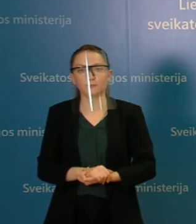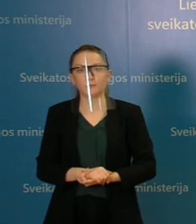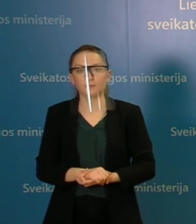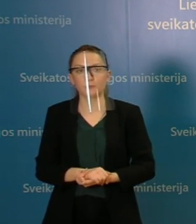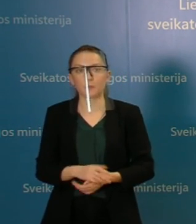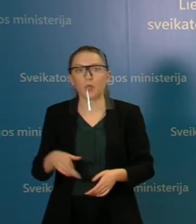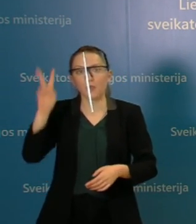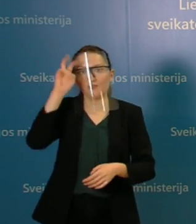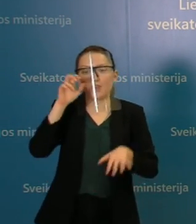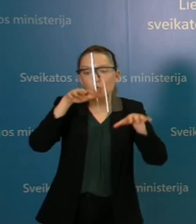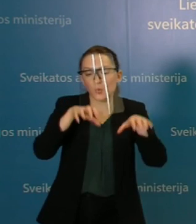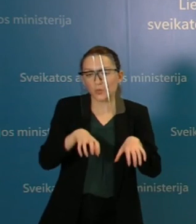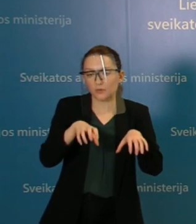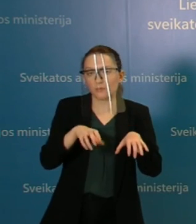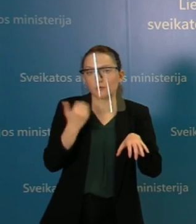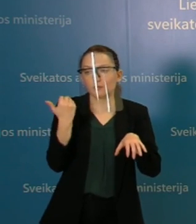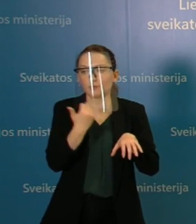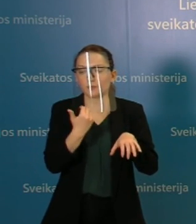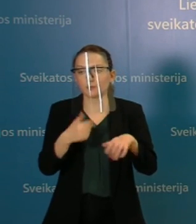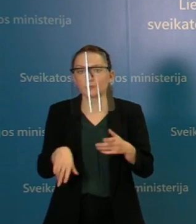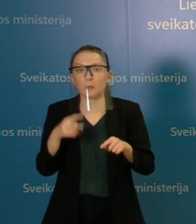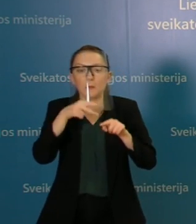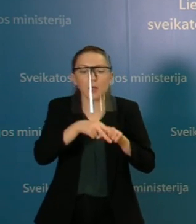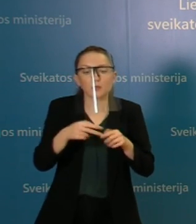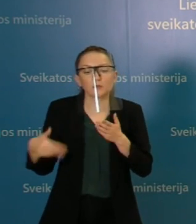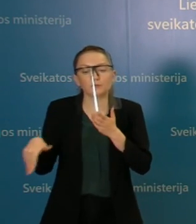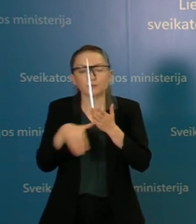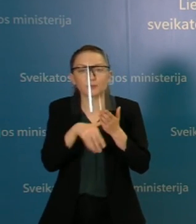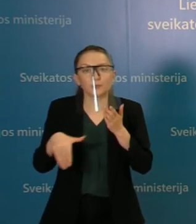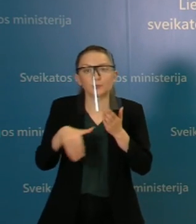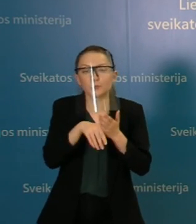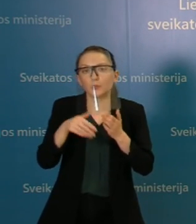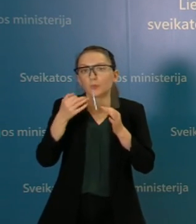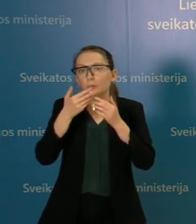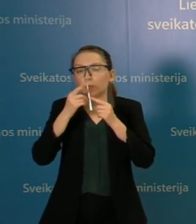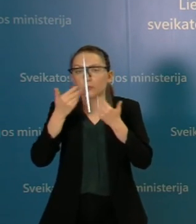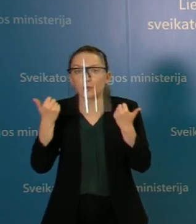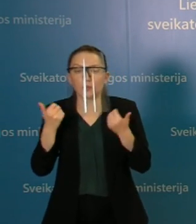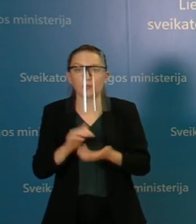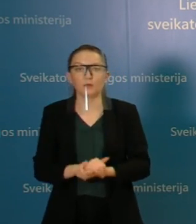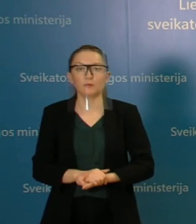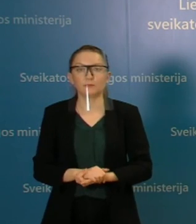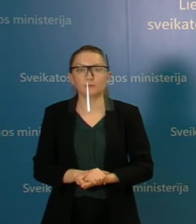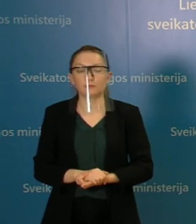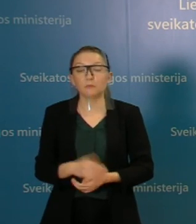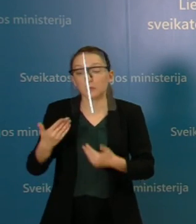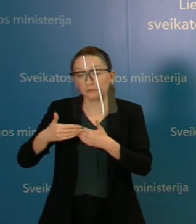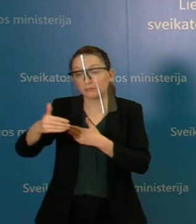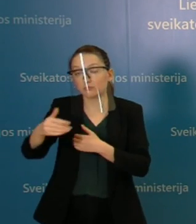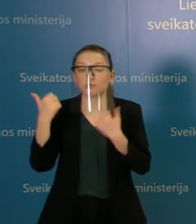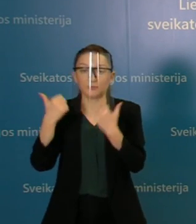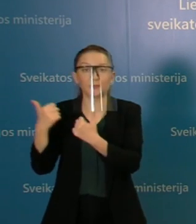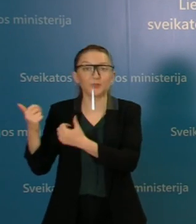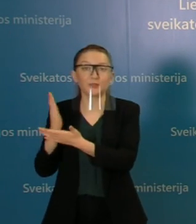veikiančios vyriausybės praktinių sprendimų matyti nei takos, nesalygos, bet apskritai yra